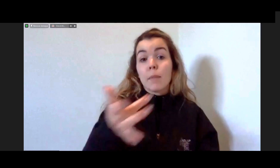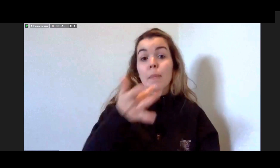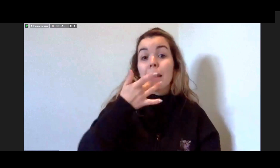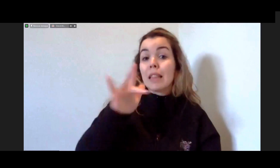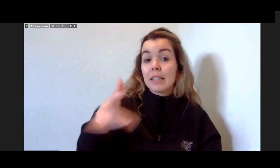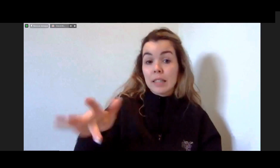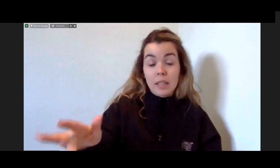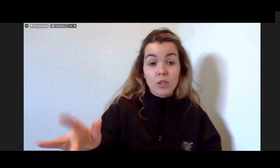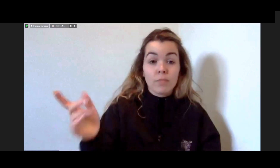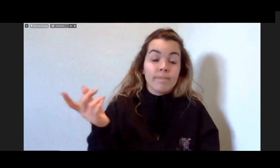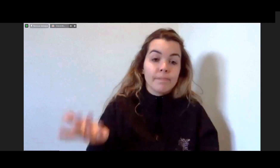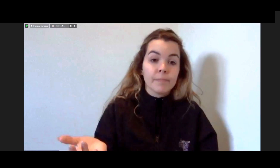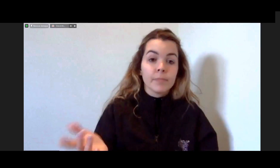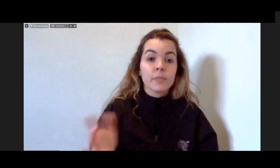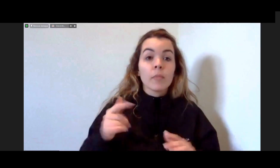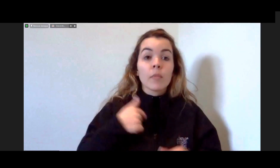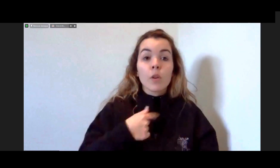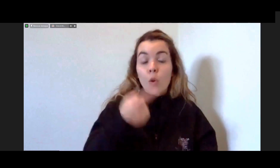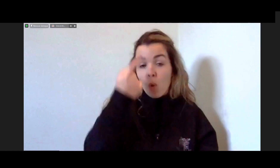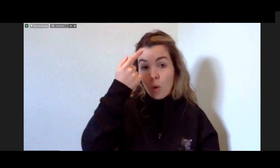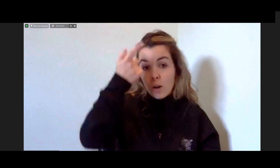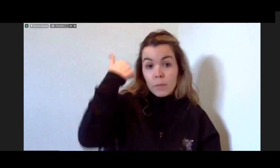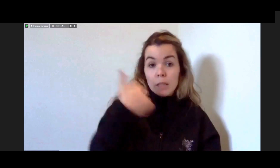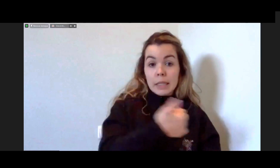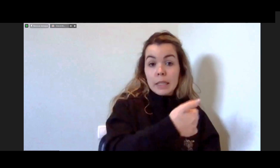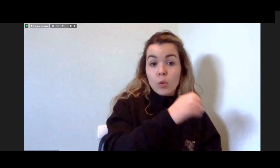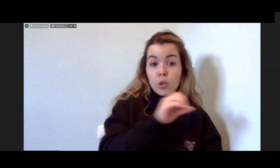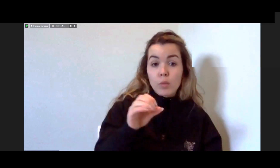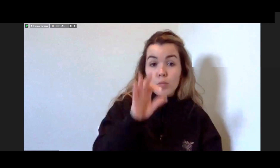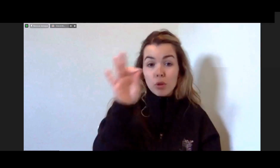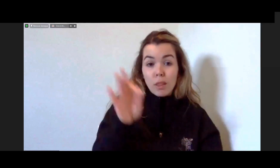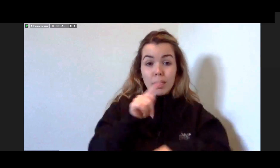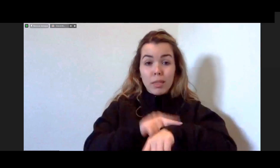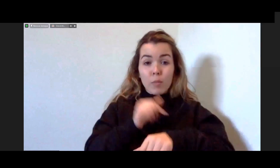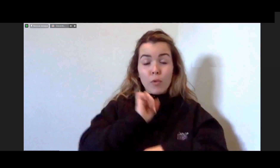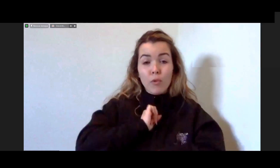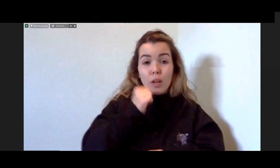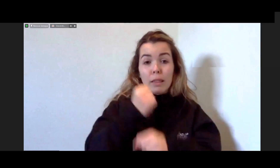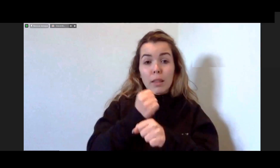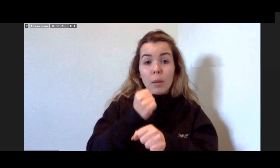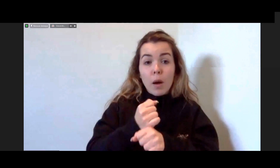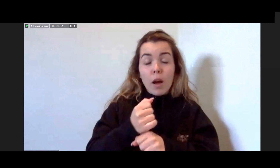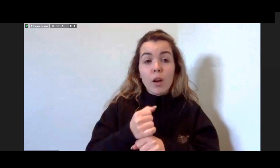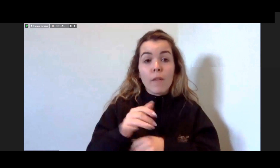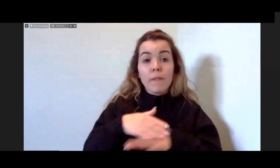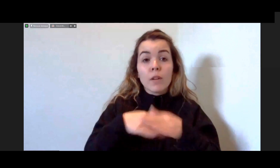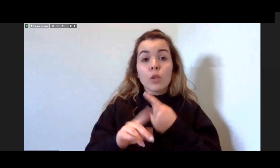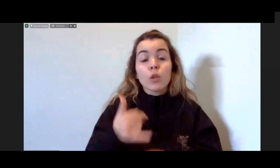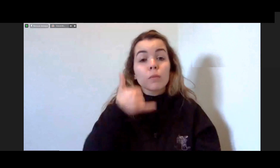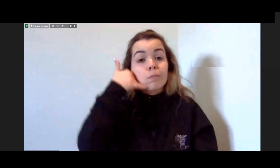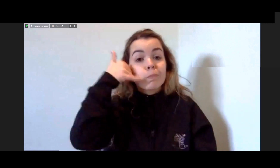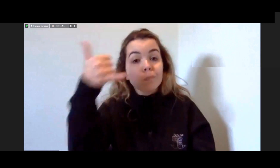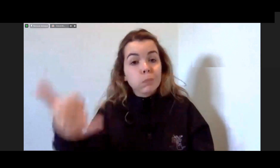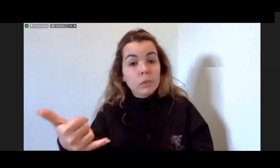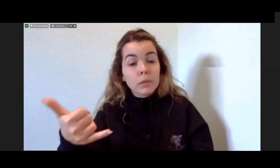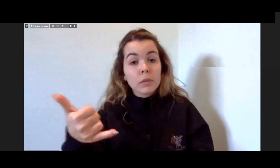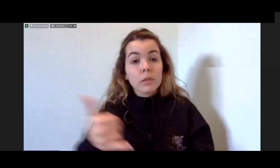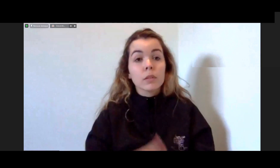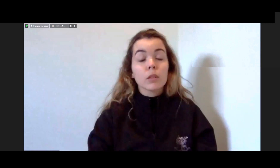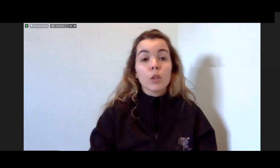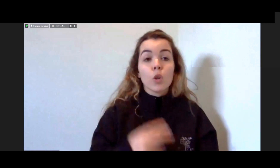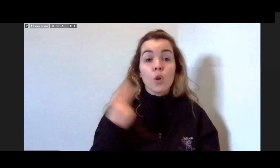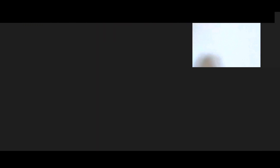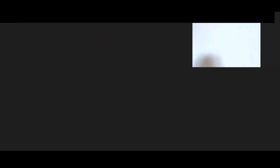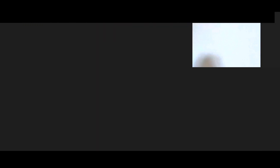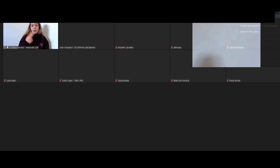estive 50% do meu tempo de trabalho foi a fazer atendimento telefónico no centro de atendimento telefónico da Autoridade Tributária do Aneira